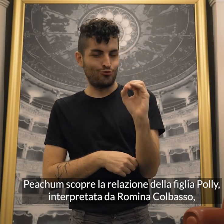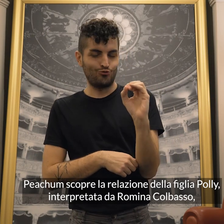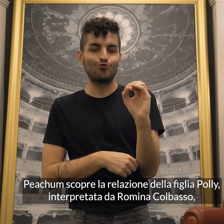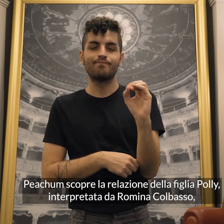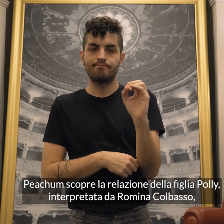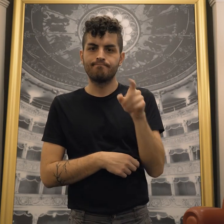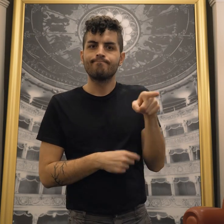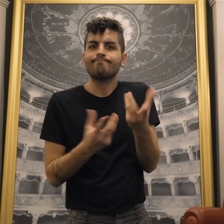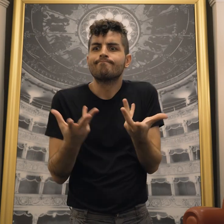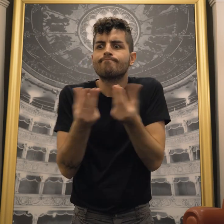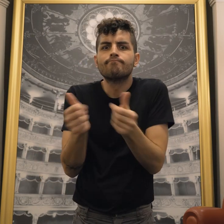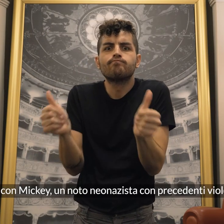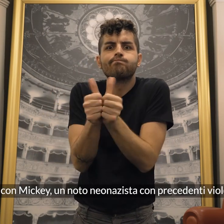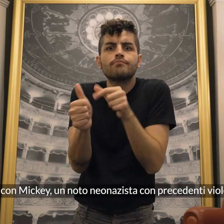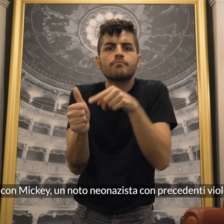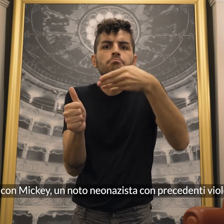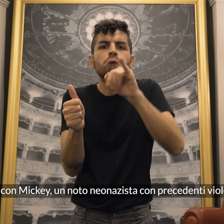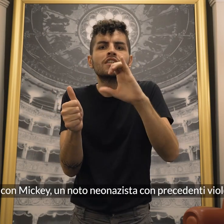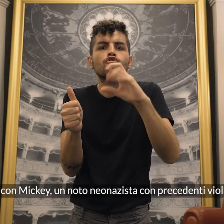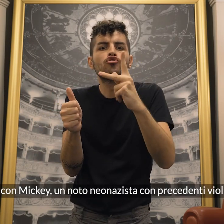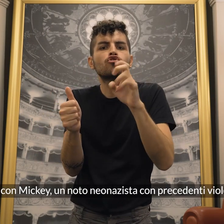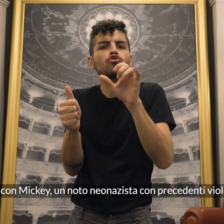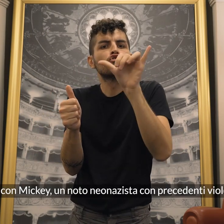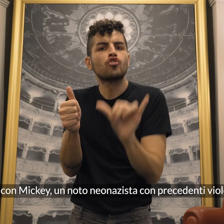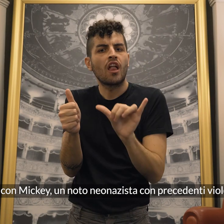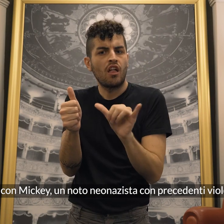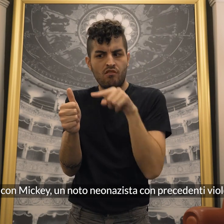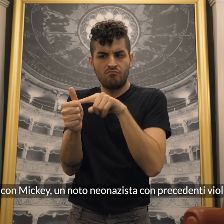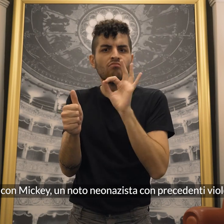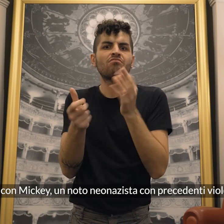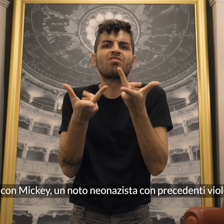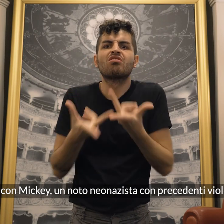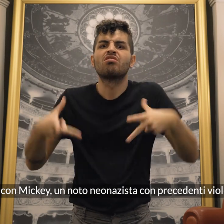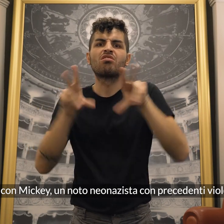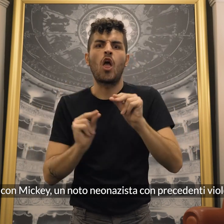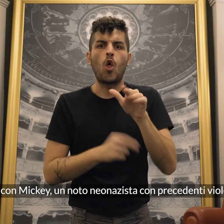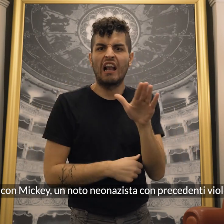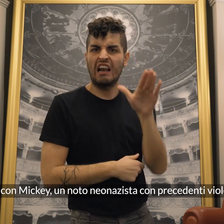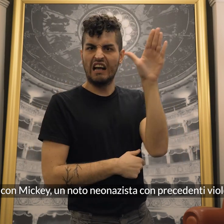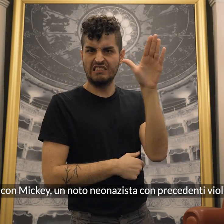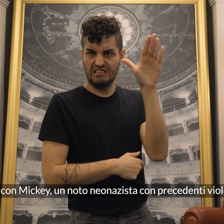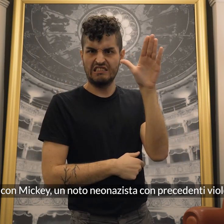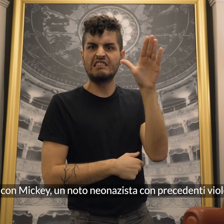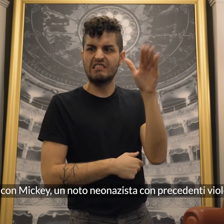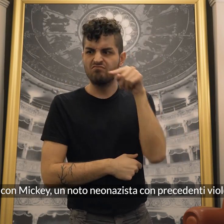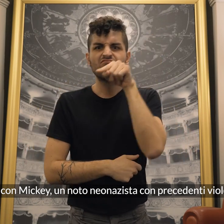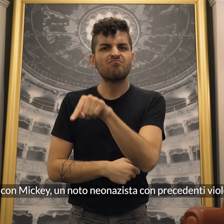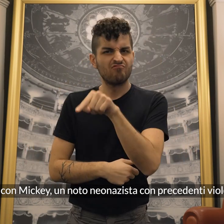con Michi, un noto neonazista con precedenti violenti,